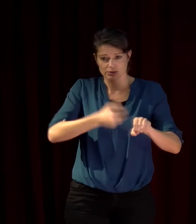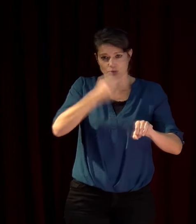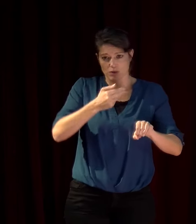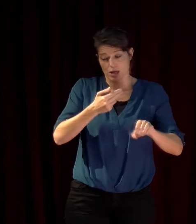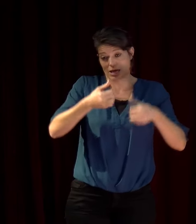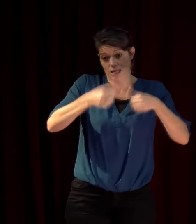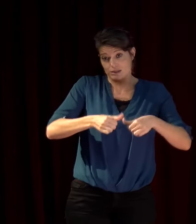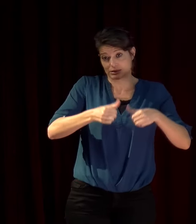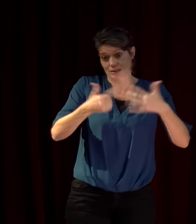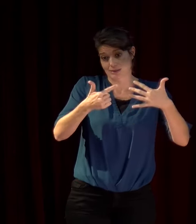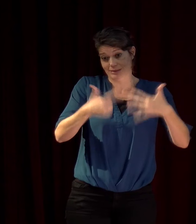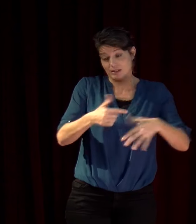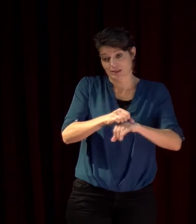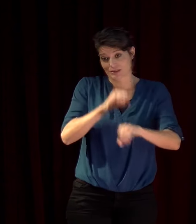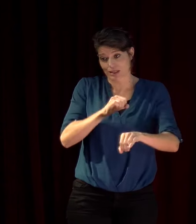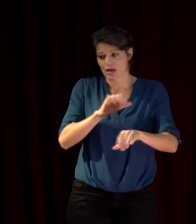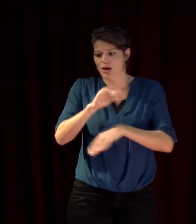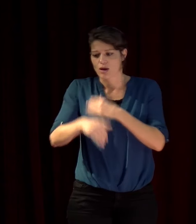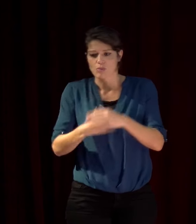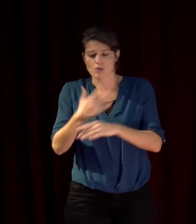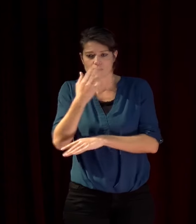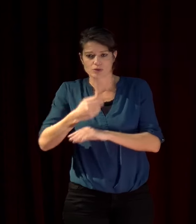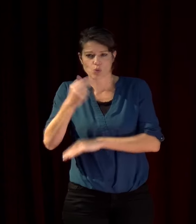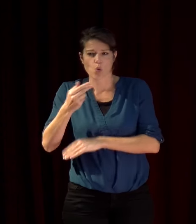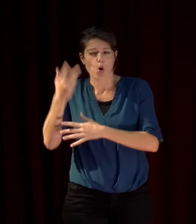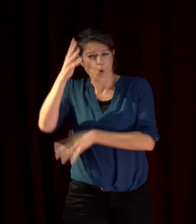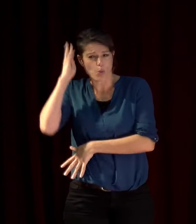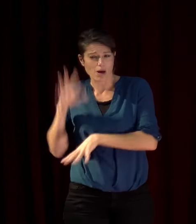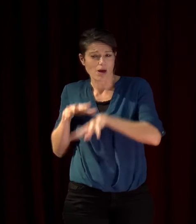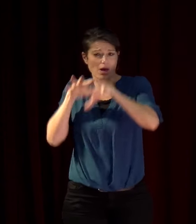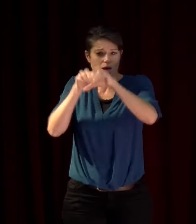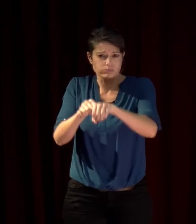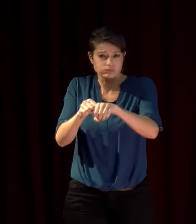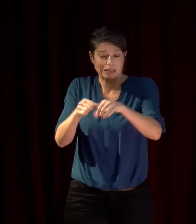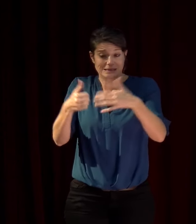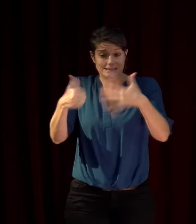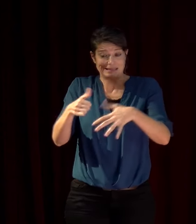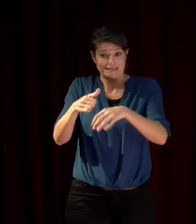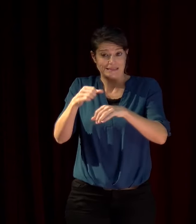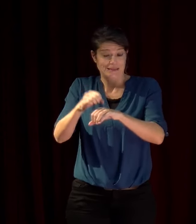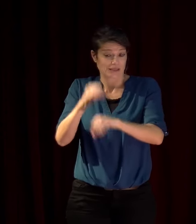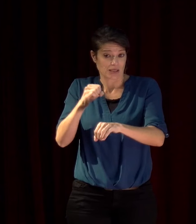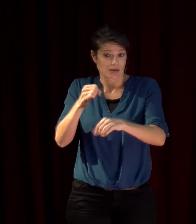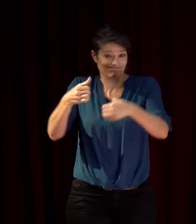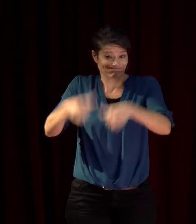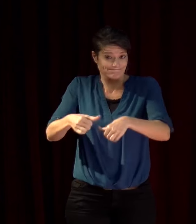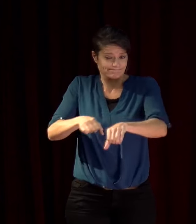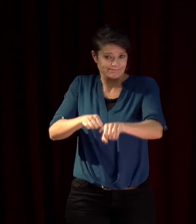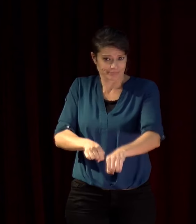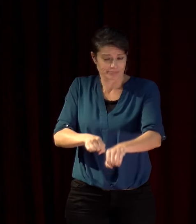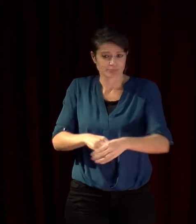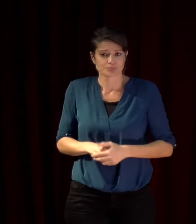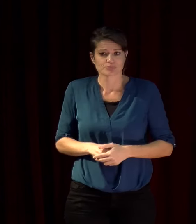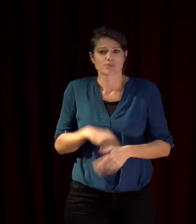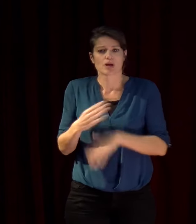Nord est venu en Afrique du Nord les Romains ils sont restés 6 siècles ensuite il y a eu les Ottomans de l